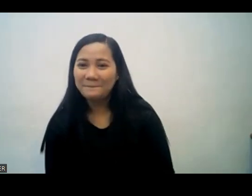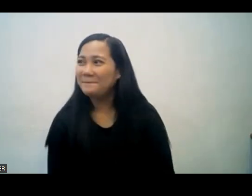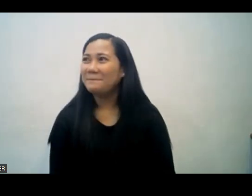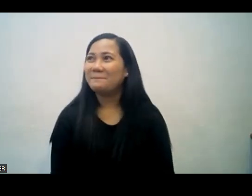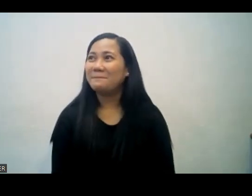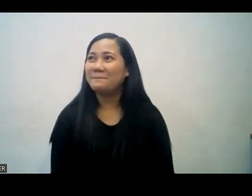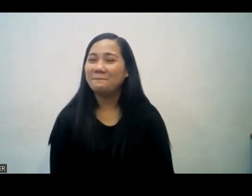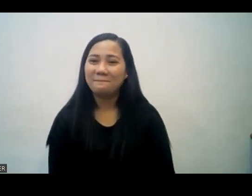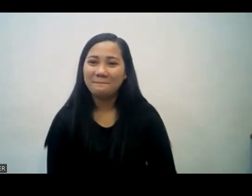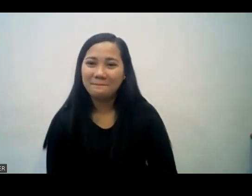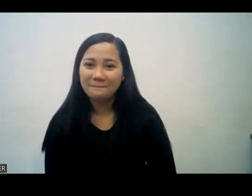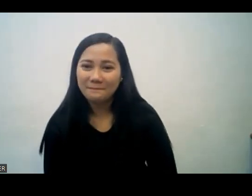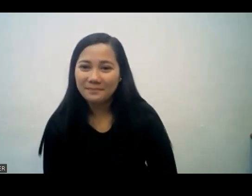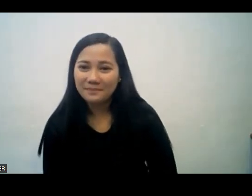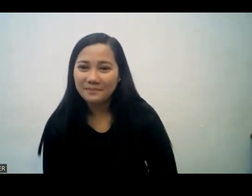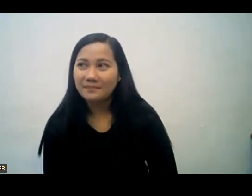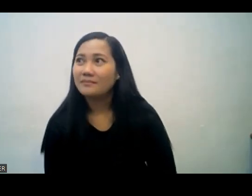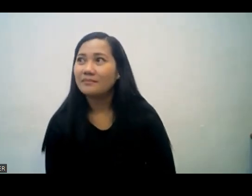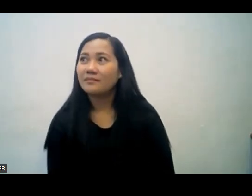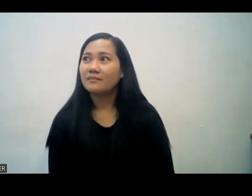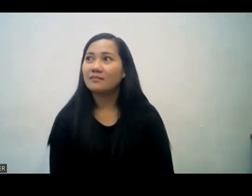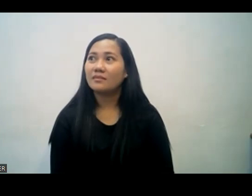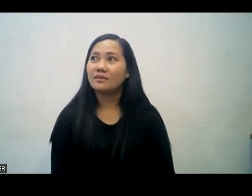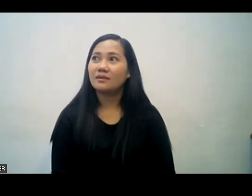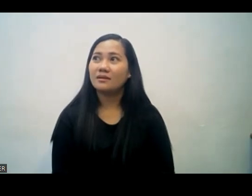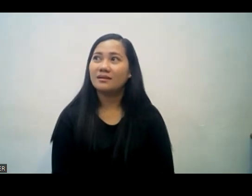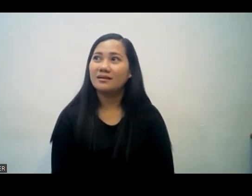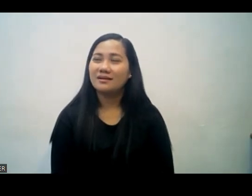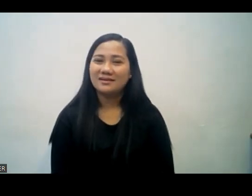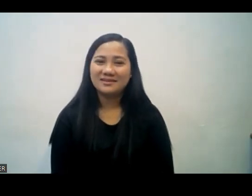kaya pakiusap tignan po natin yung mabubuting bagay ng iba